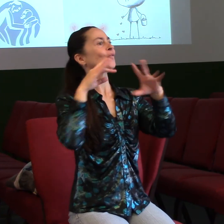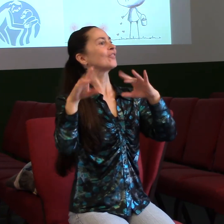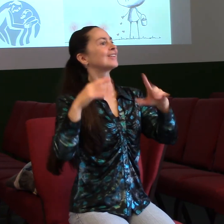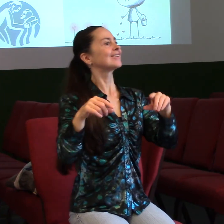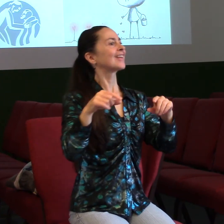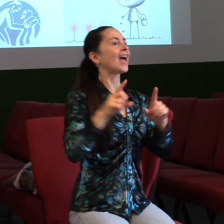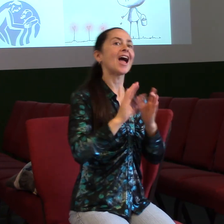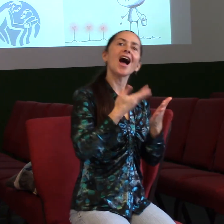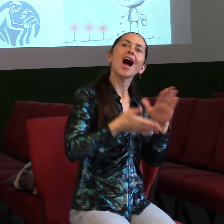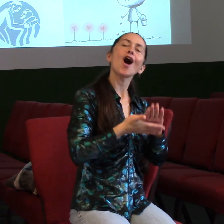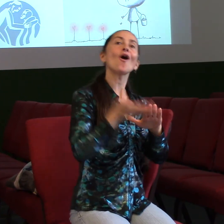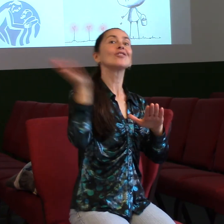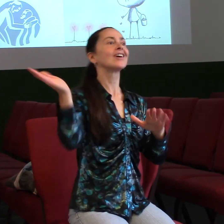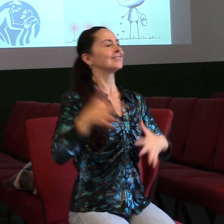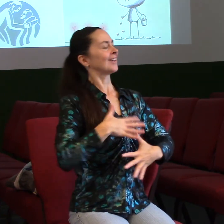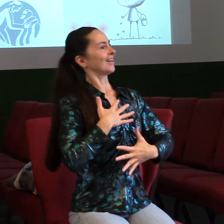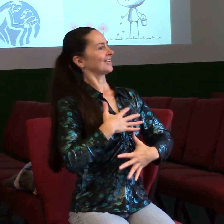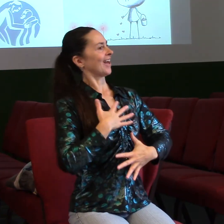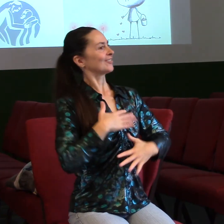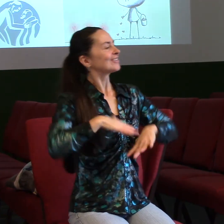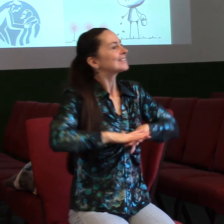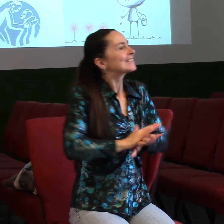Máte radost a cítíte se přijati?